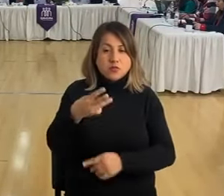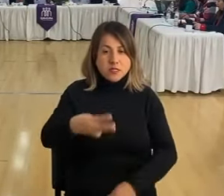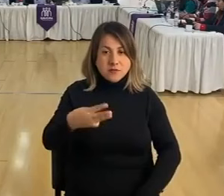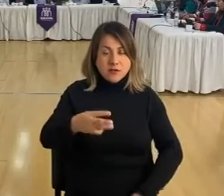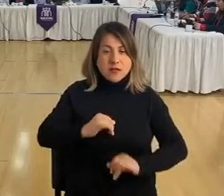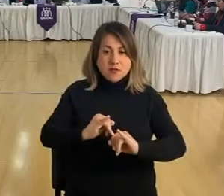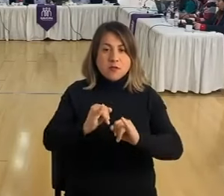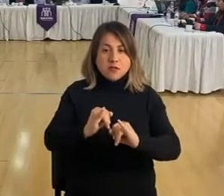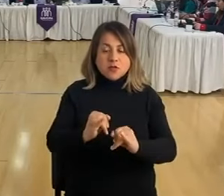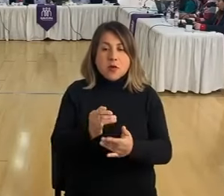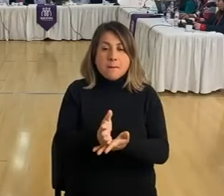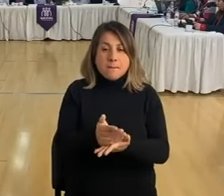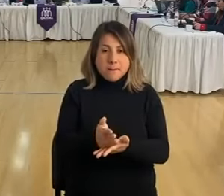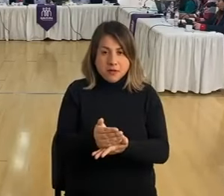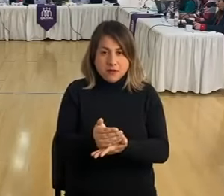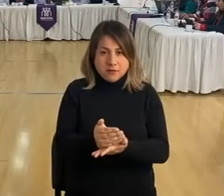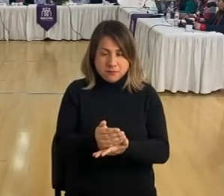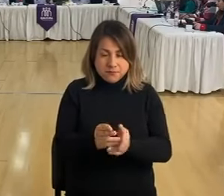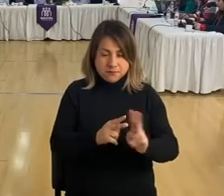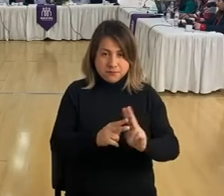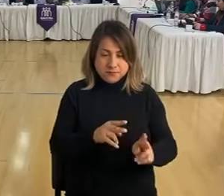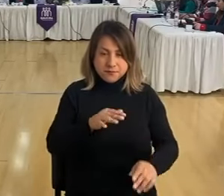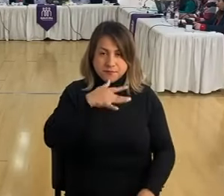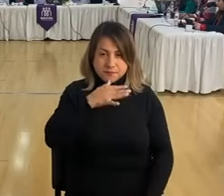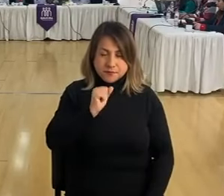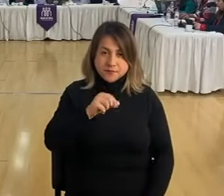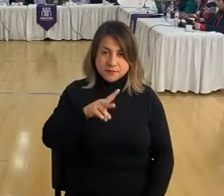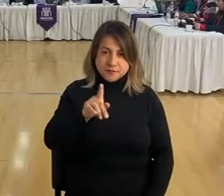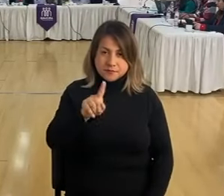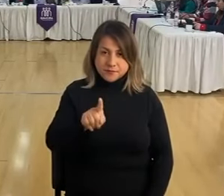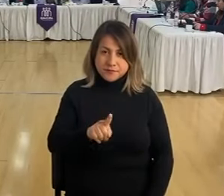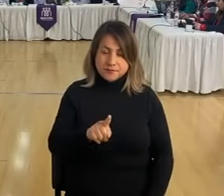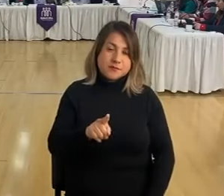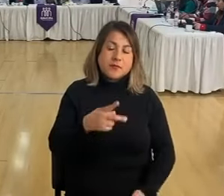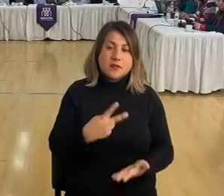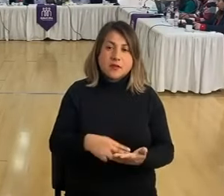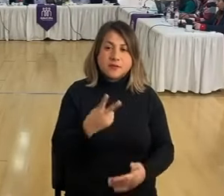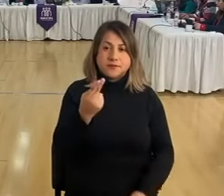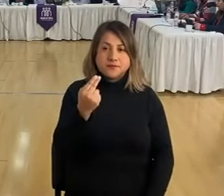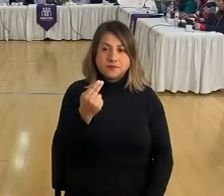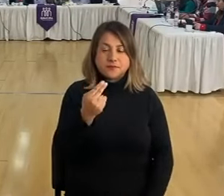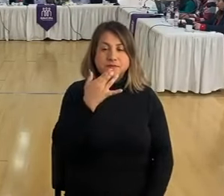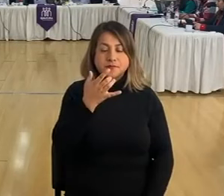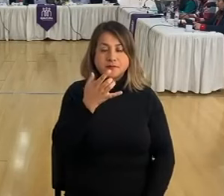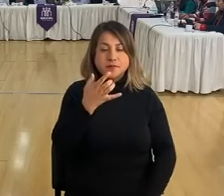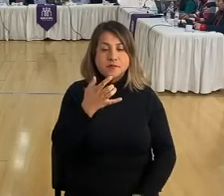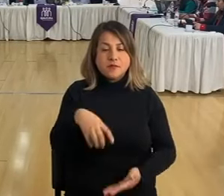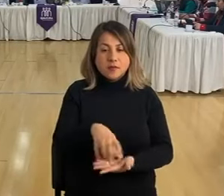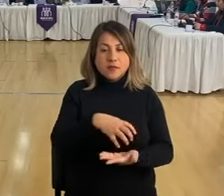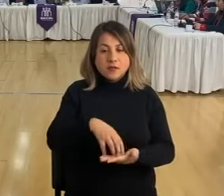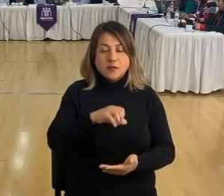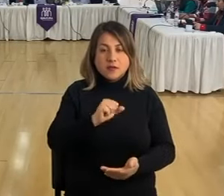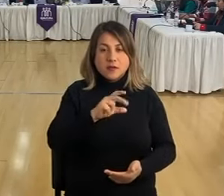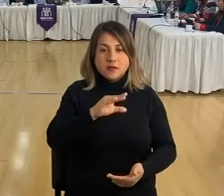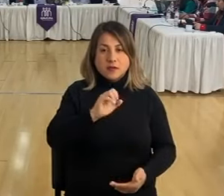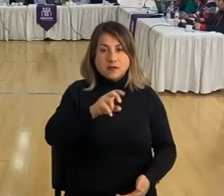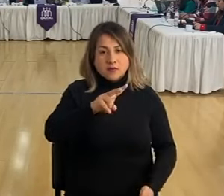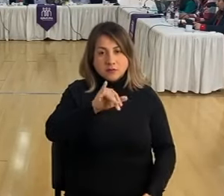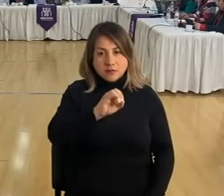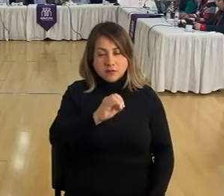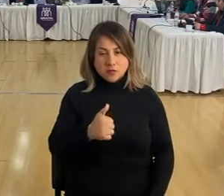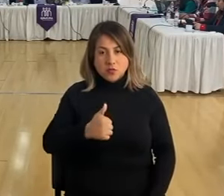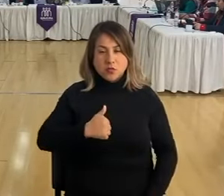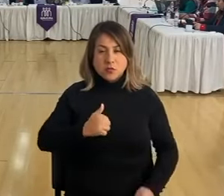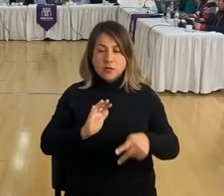unos planes que generó Aguas Andinas en el 2012, porque efectivamente la Comuna tenía niveles de arsénicos que no cumplían con la